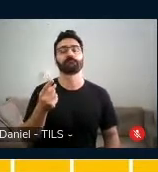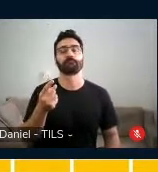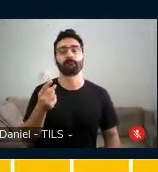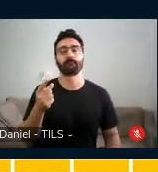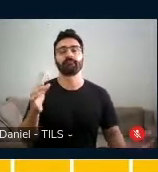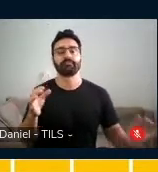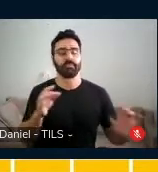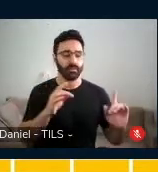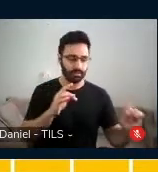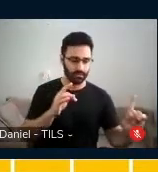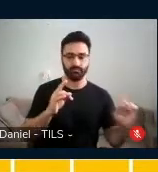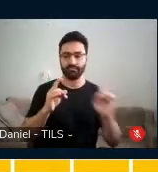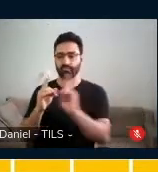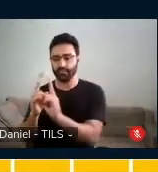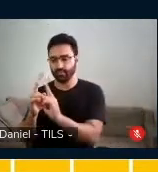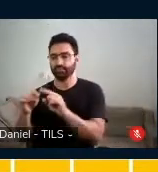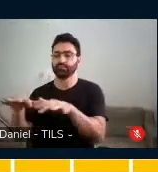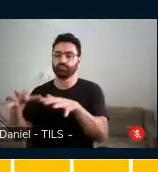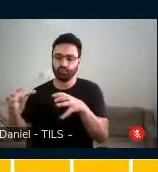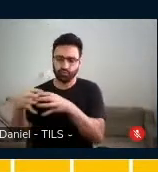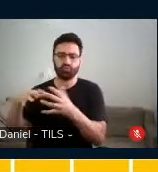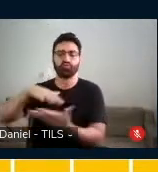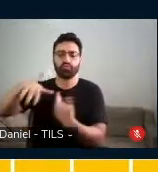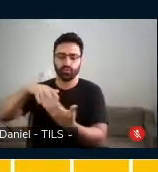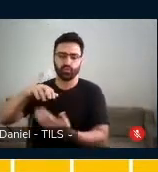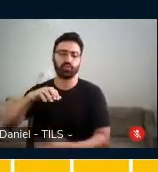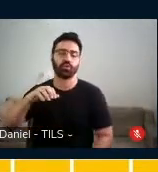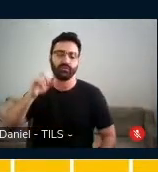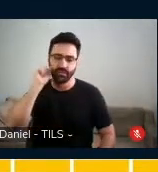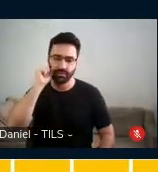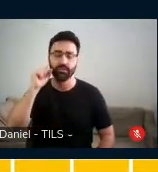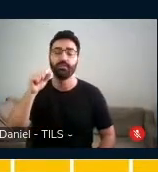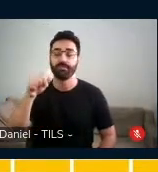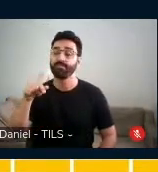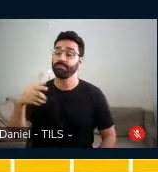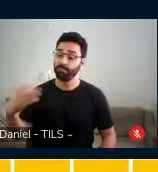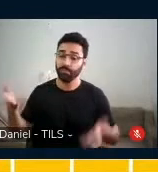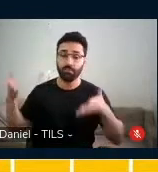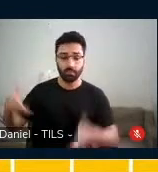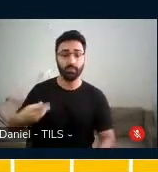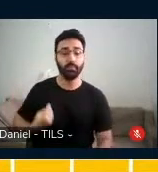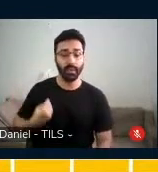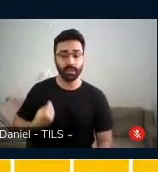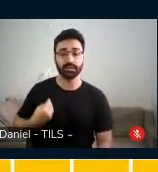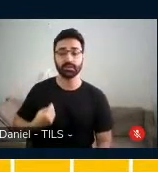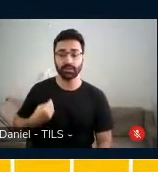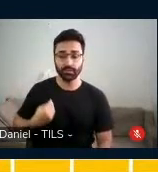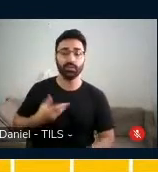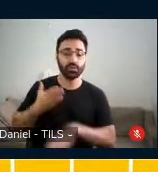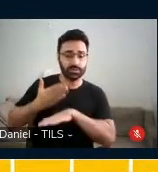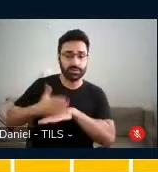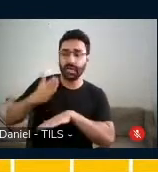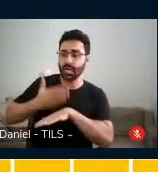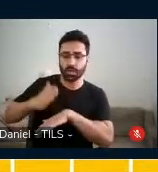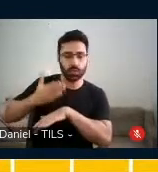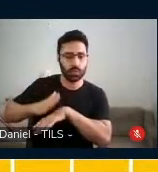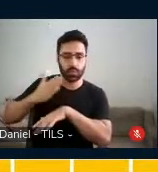demais estudantes no pátio e ali ela participou das outras partes da